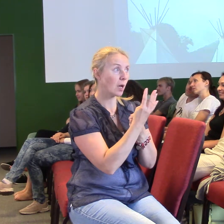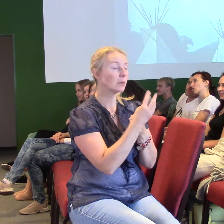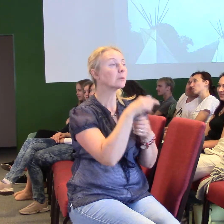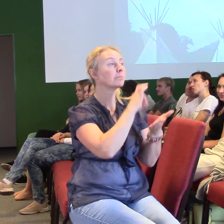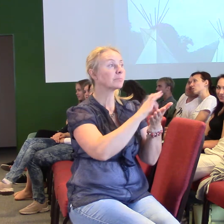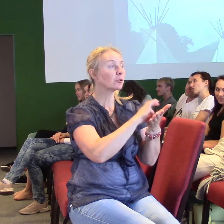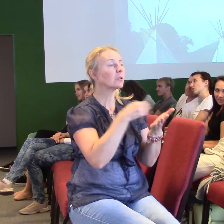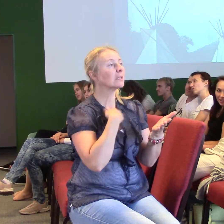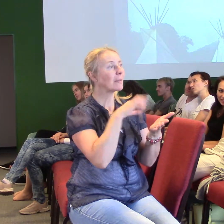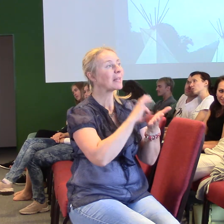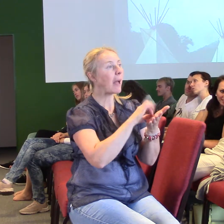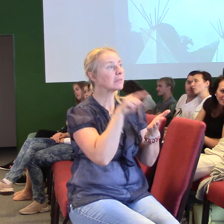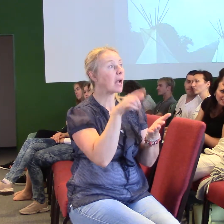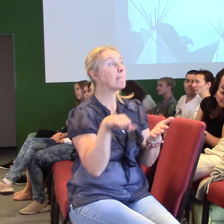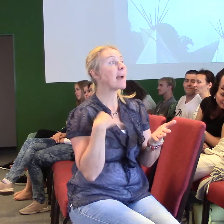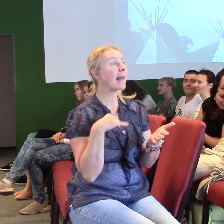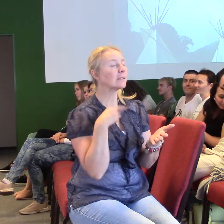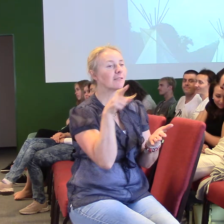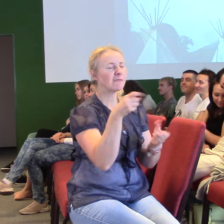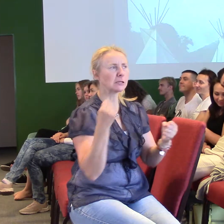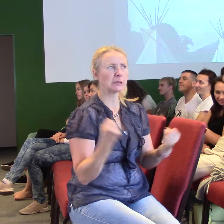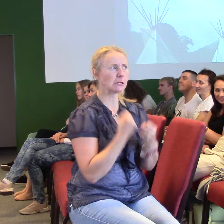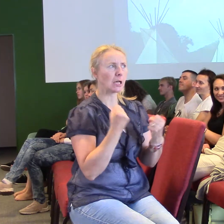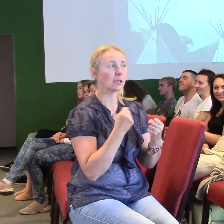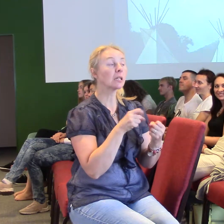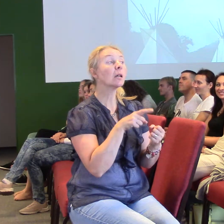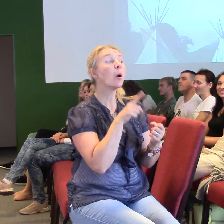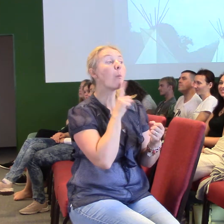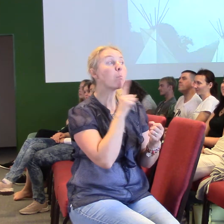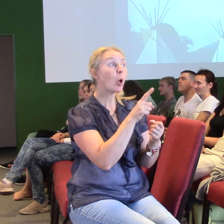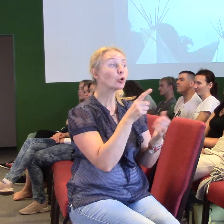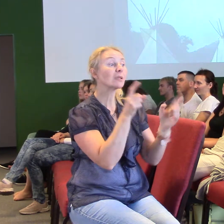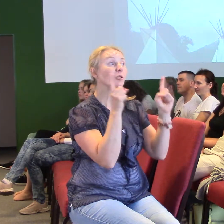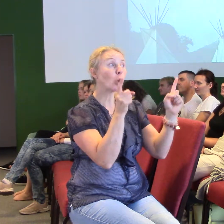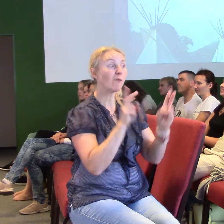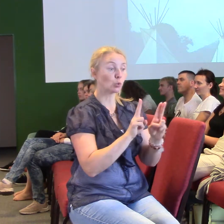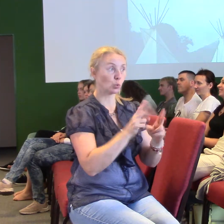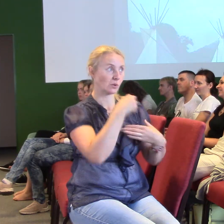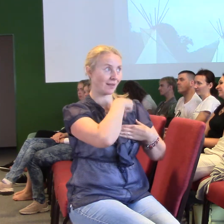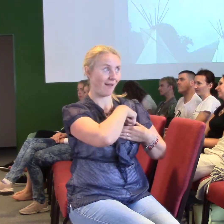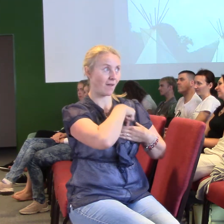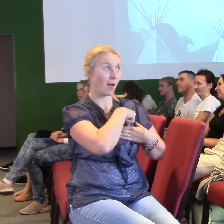jsem vám, mládenci, že jste silní a slovo Boží ve vás zůstává. A tak jste zvítězili nad zlým.